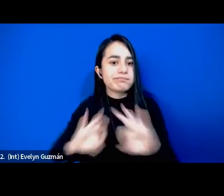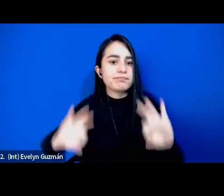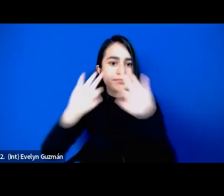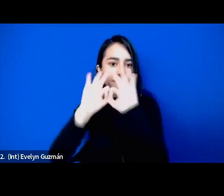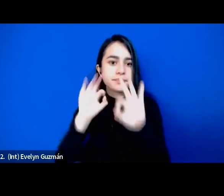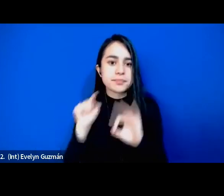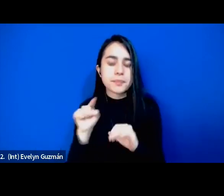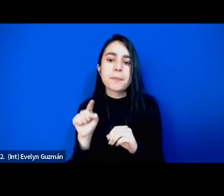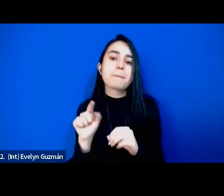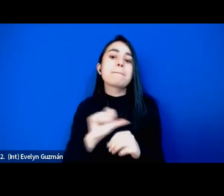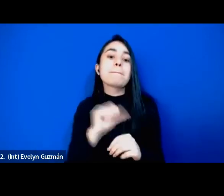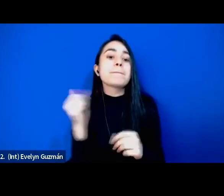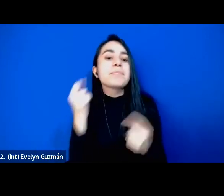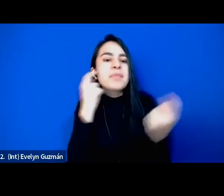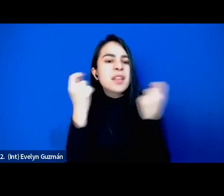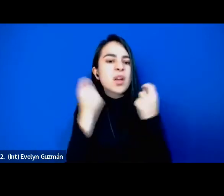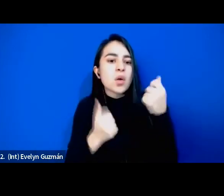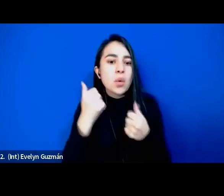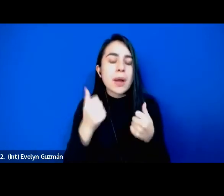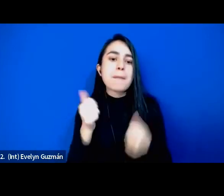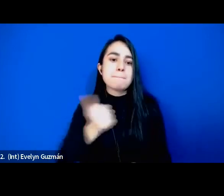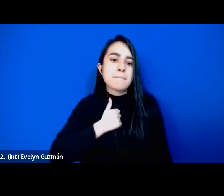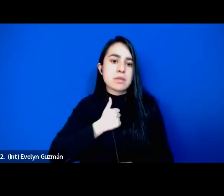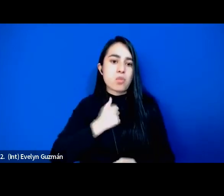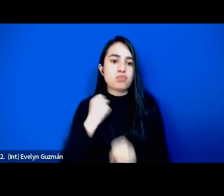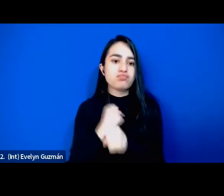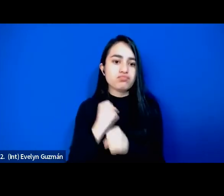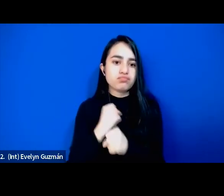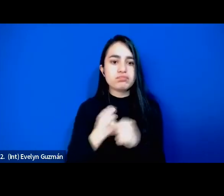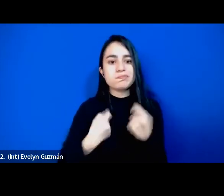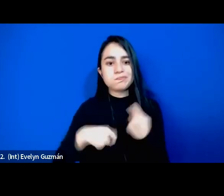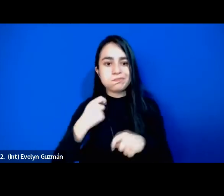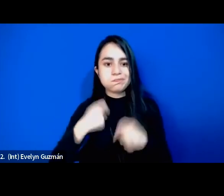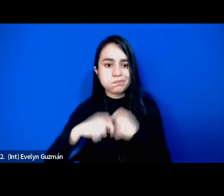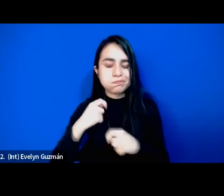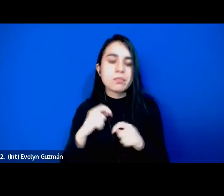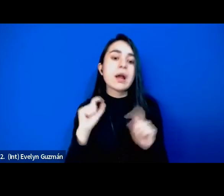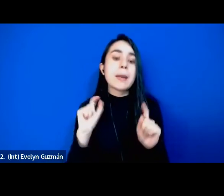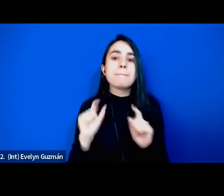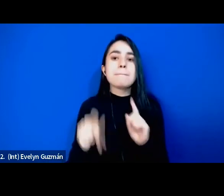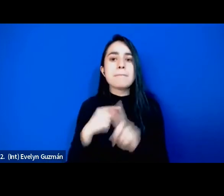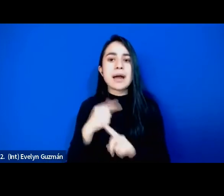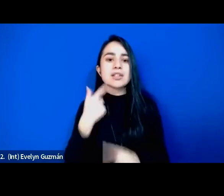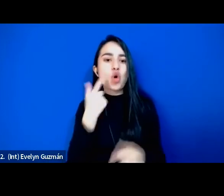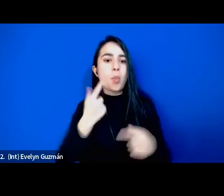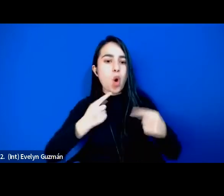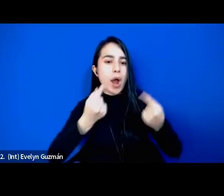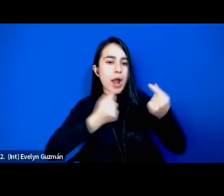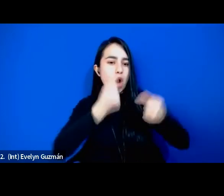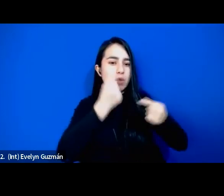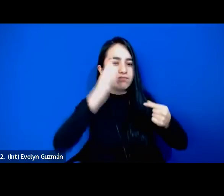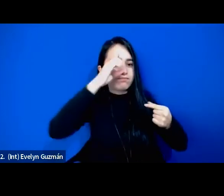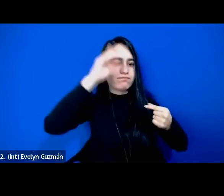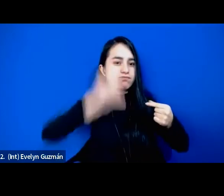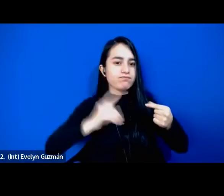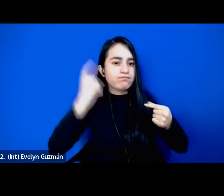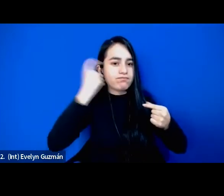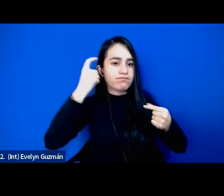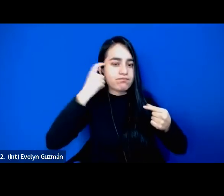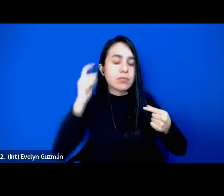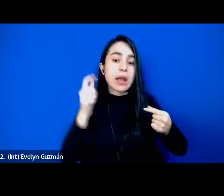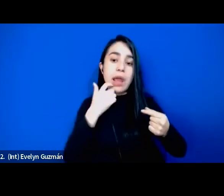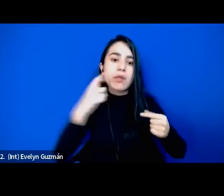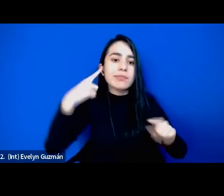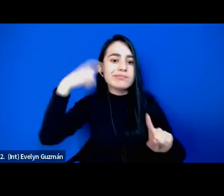otra estrategia es la del emprendimiento y decisiones económicas astutas las apuestas a que bueno hay que